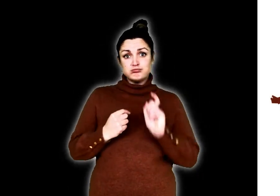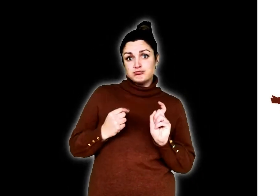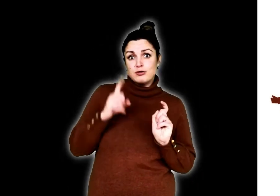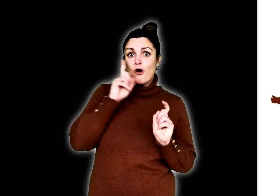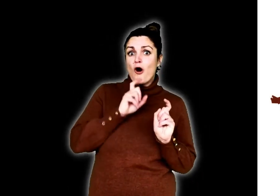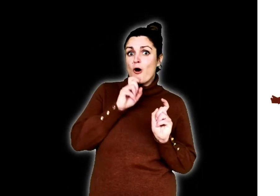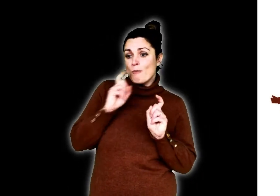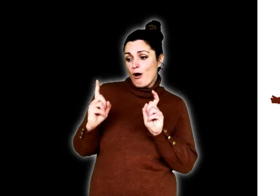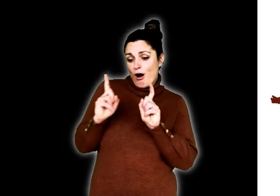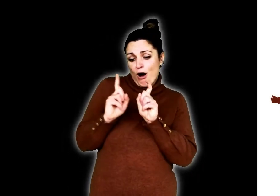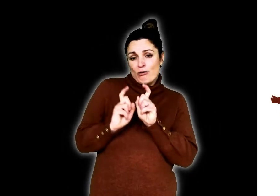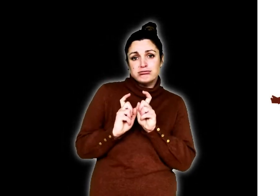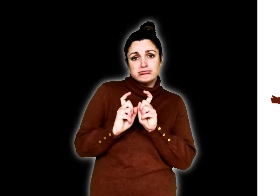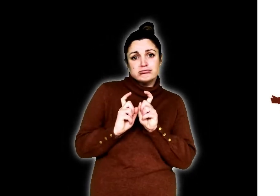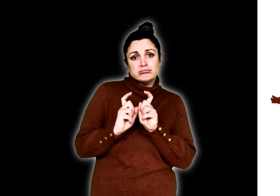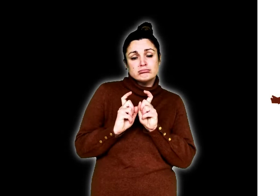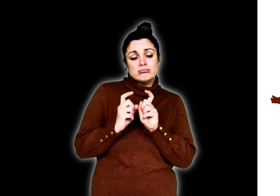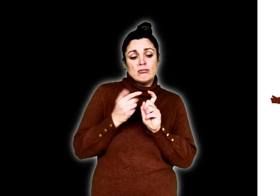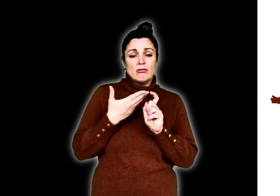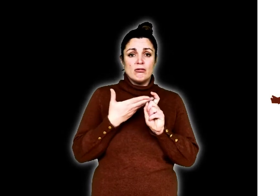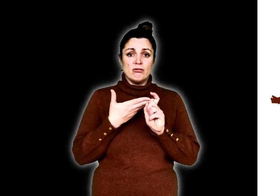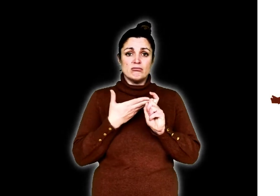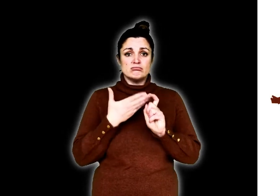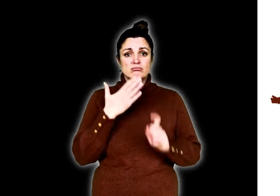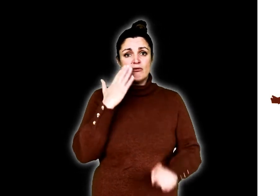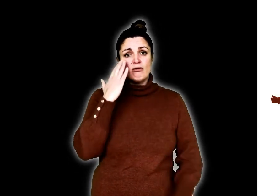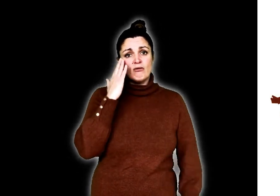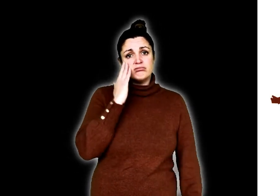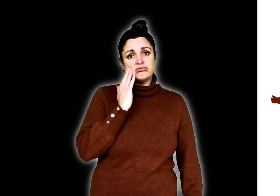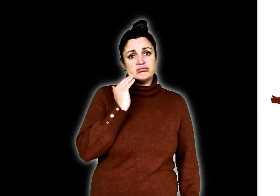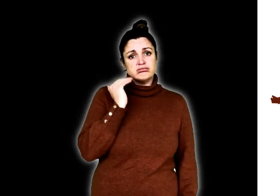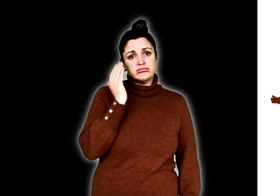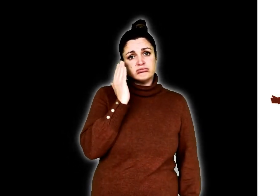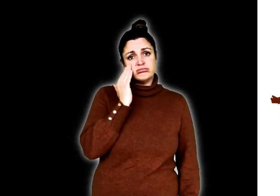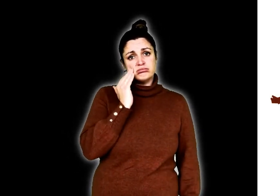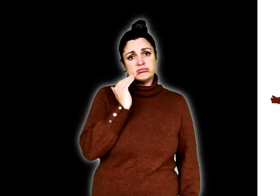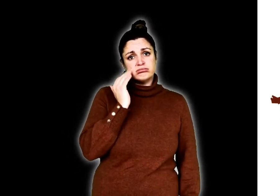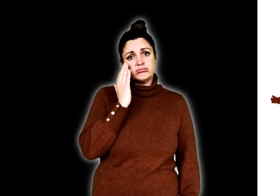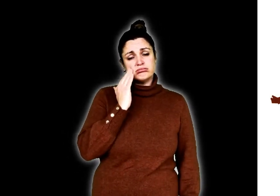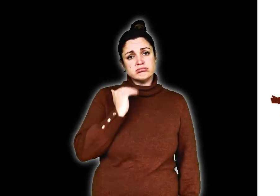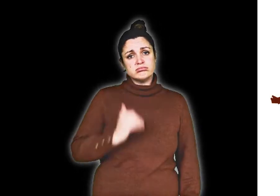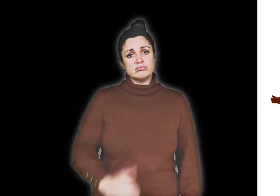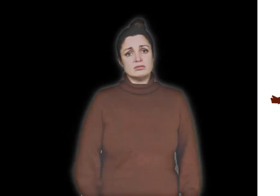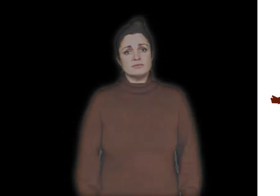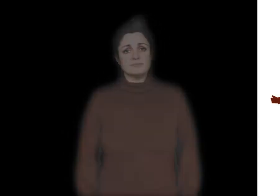Assise à côté de sa grand-mère, le petit chaperon rouge s'ennuyait.